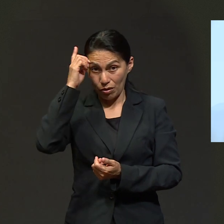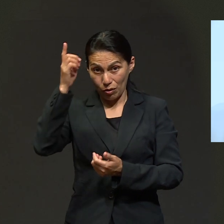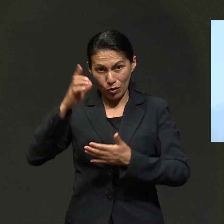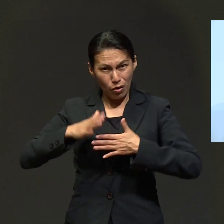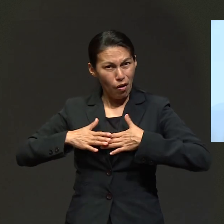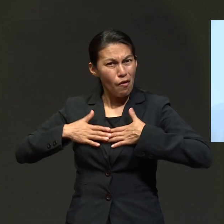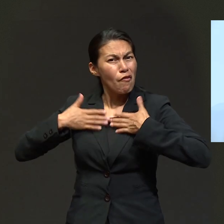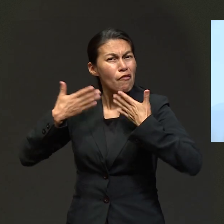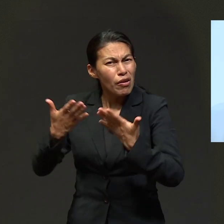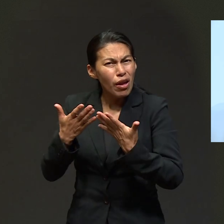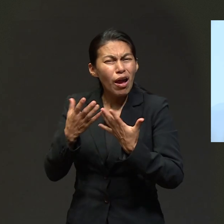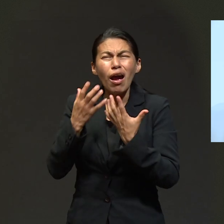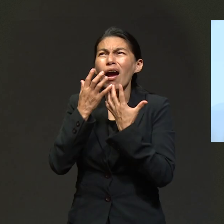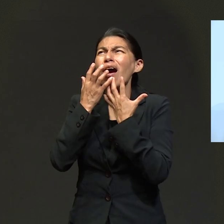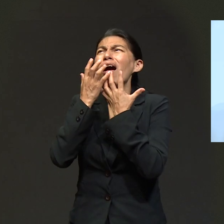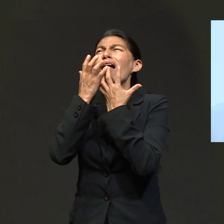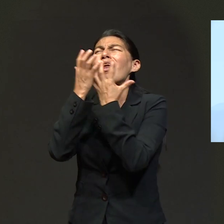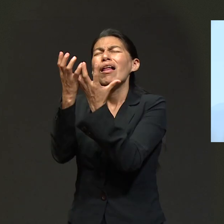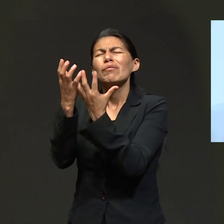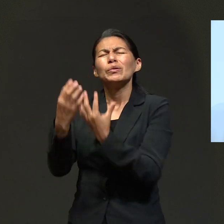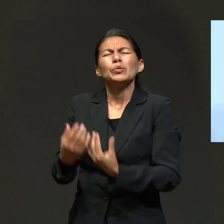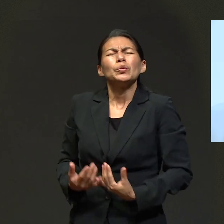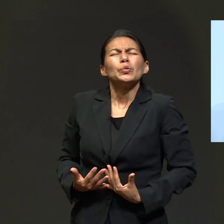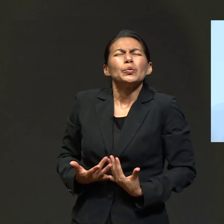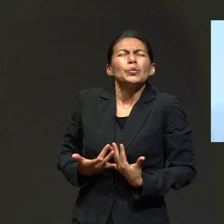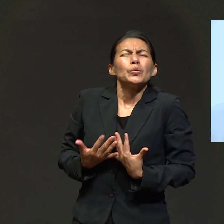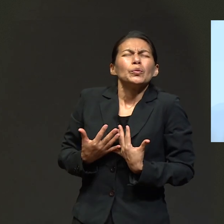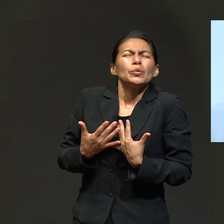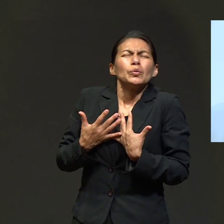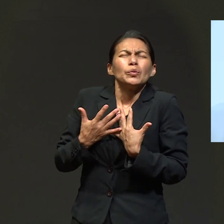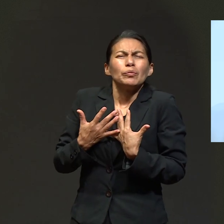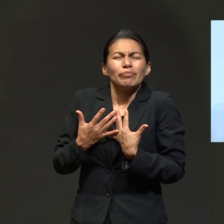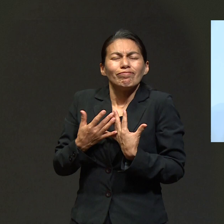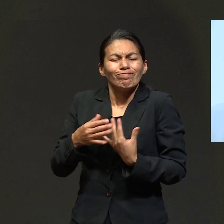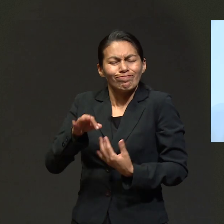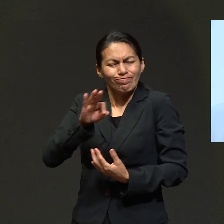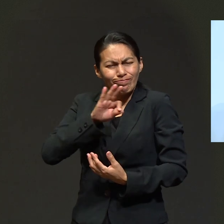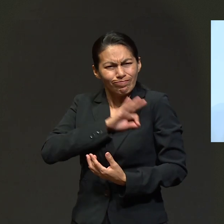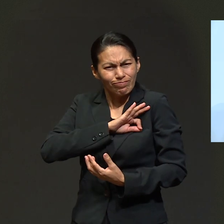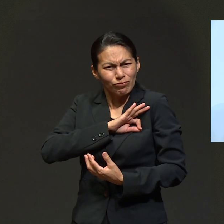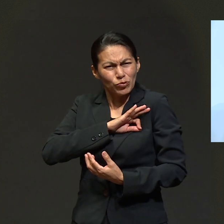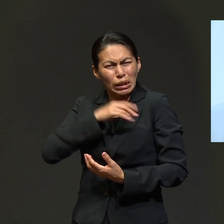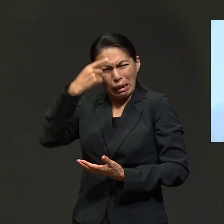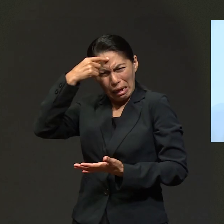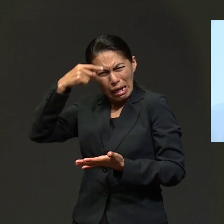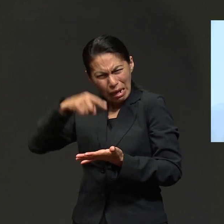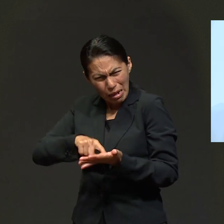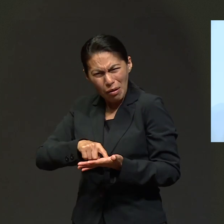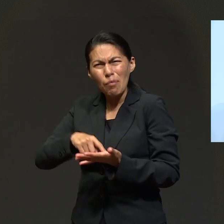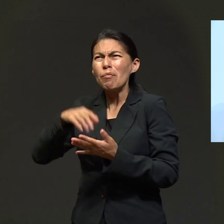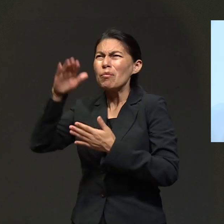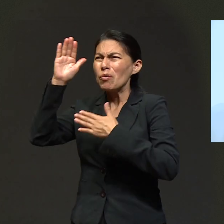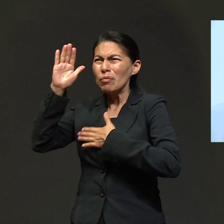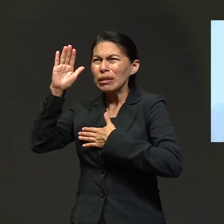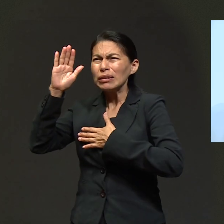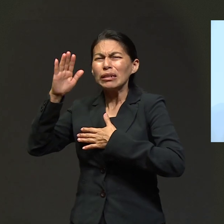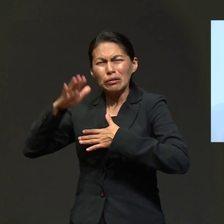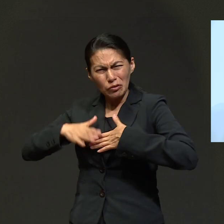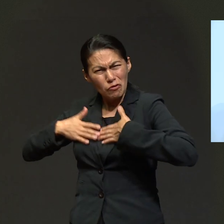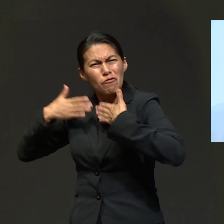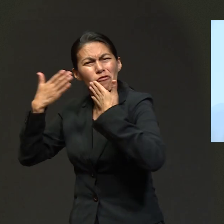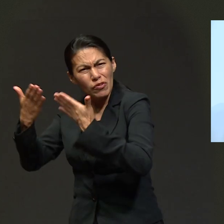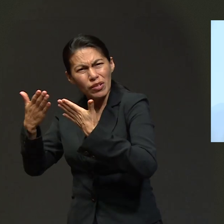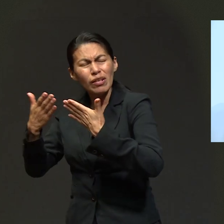a Dios, con fervor, clamen a Él con fe, crean en sus promesas. Y como dice el